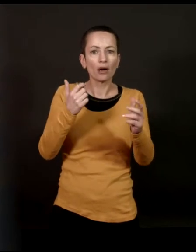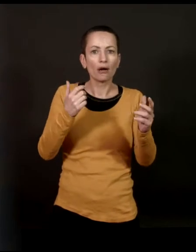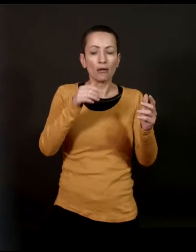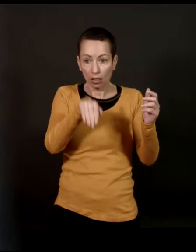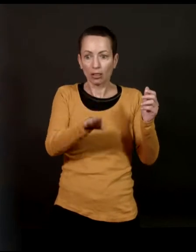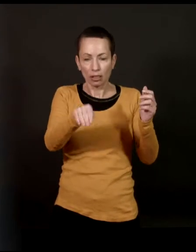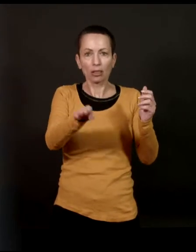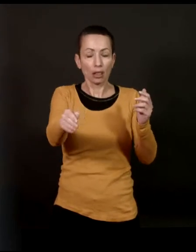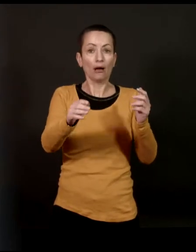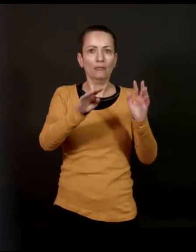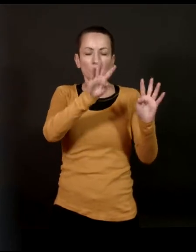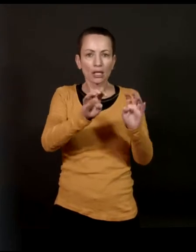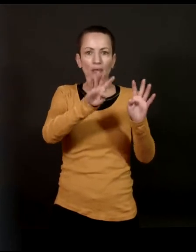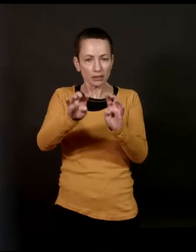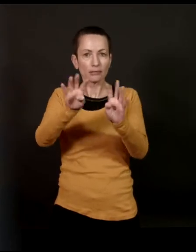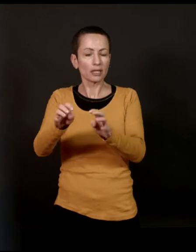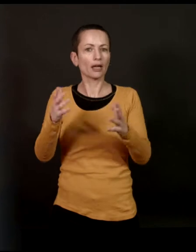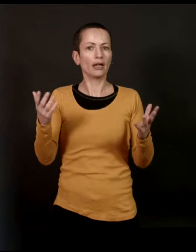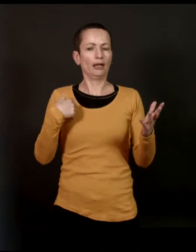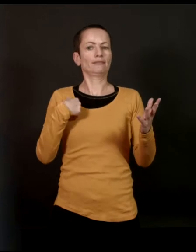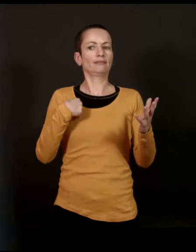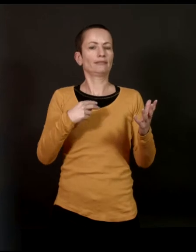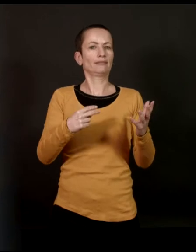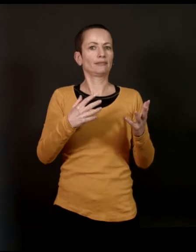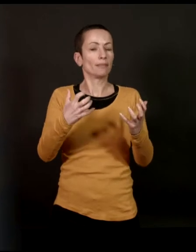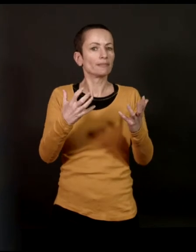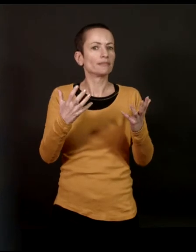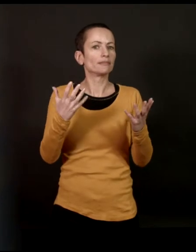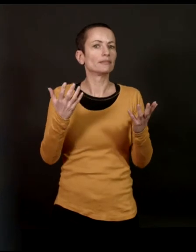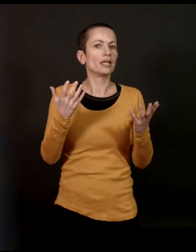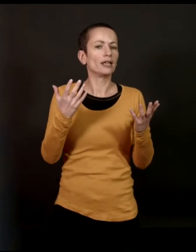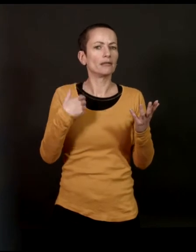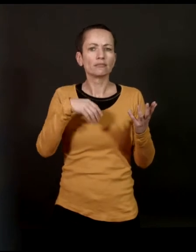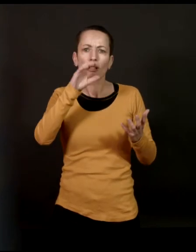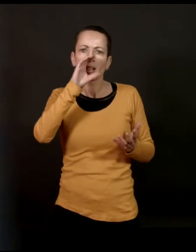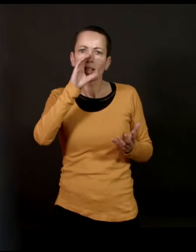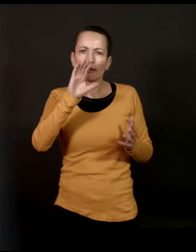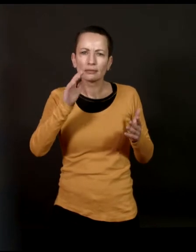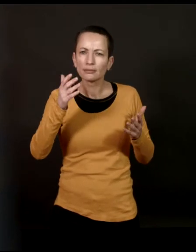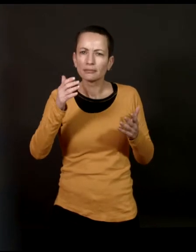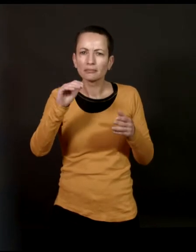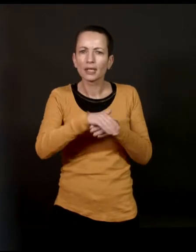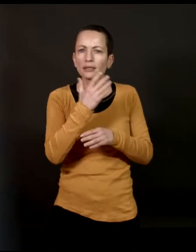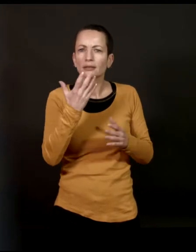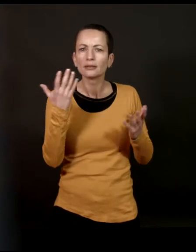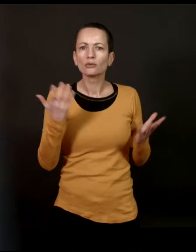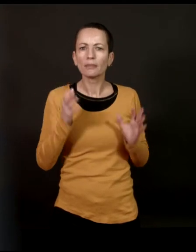Donc, il y avait comme ça des mystères en gigogne. Et donc, j'étais très curieuse de savoir ce qui s'était passé.